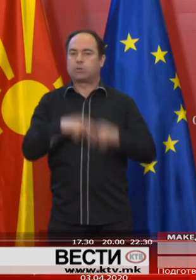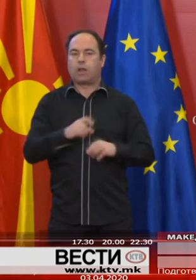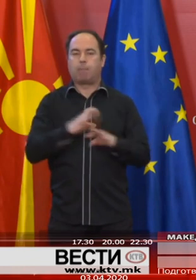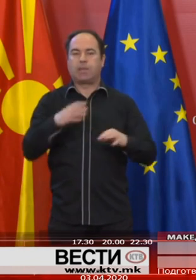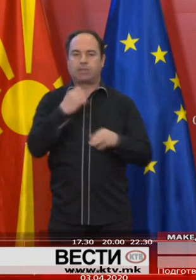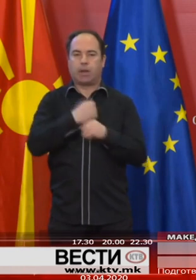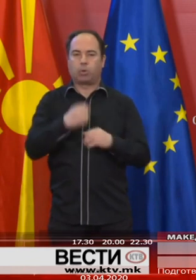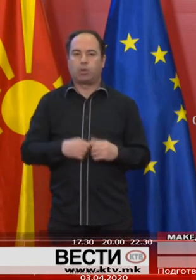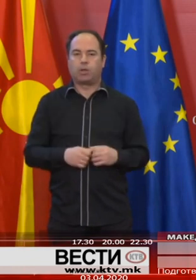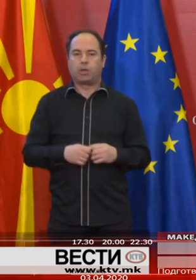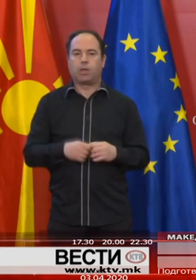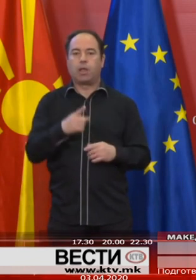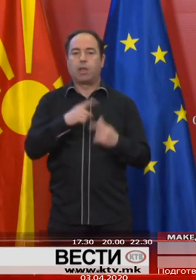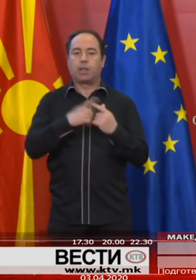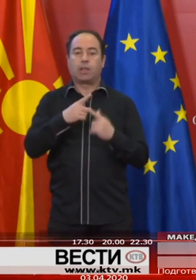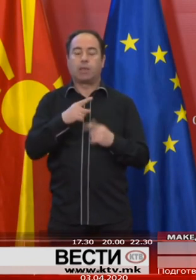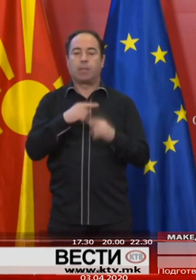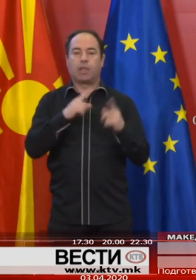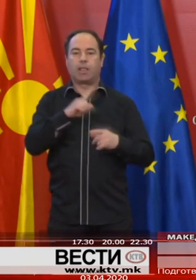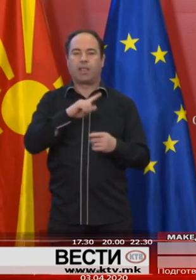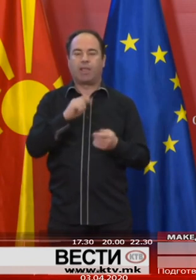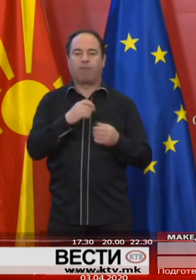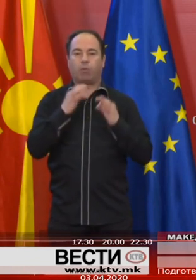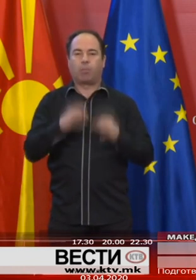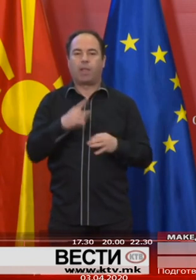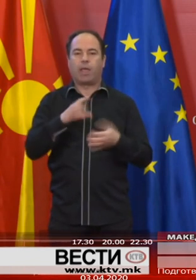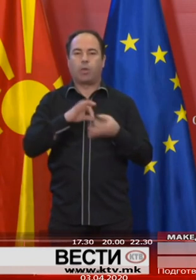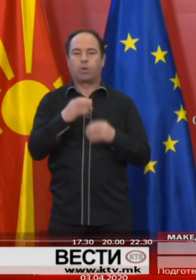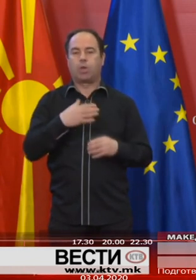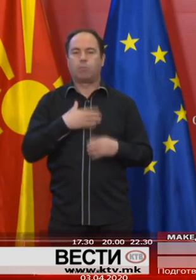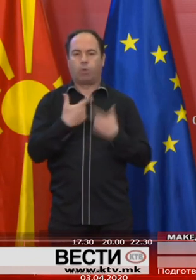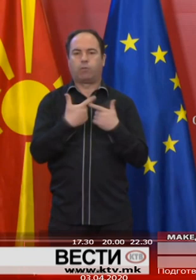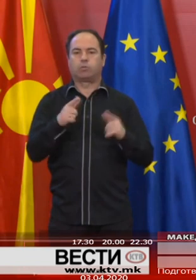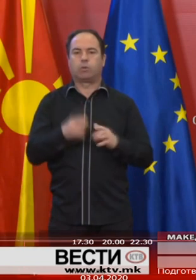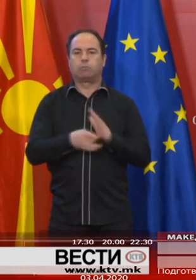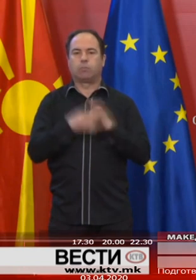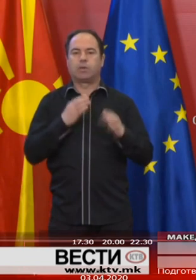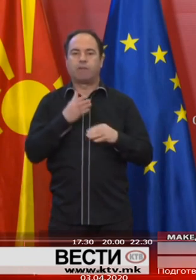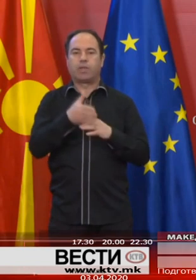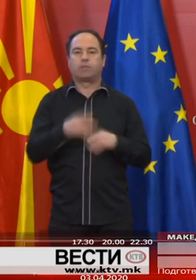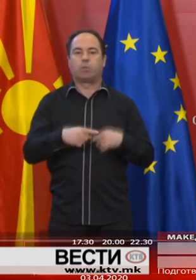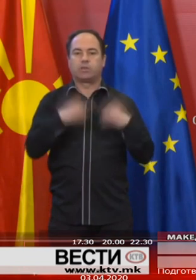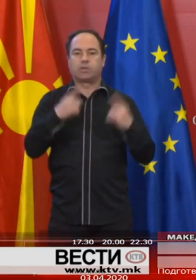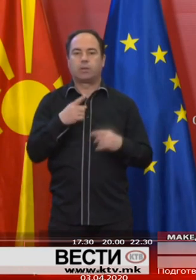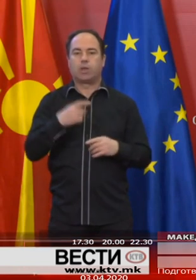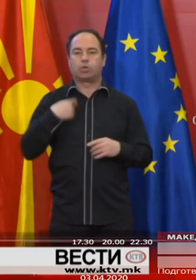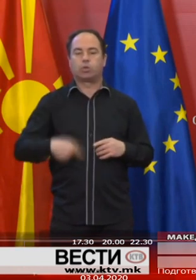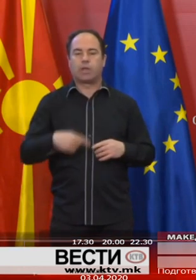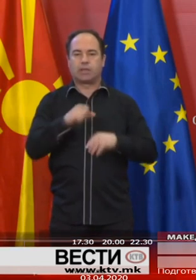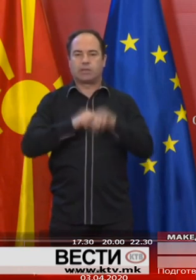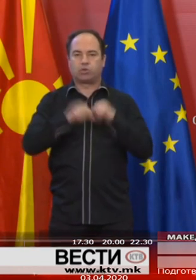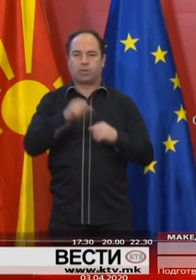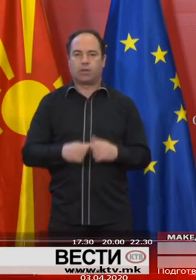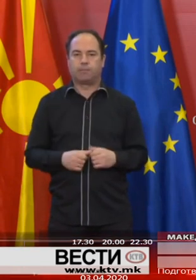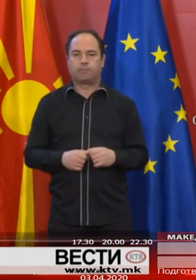работа или биле дел од неформалната социалната економија има возможуваен брз влез во системот на социална заштита